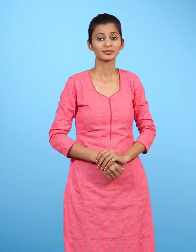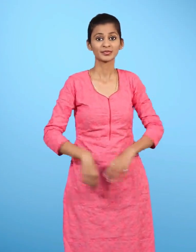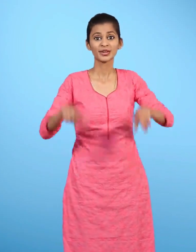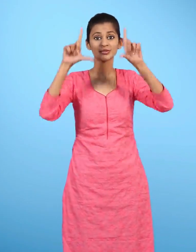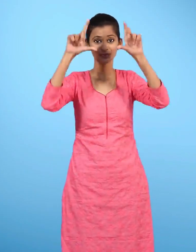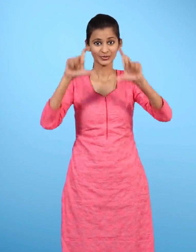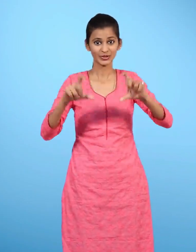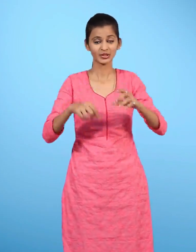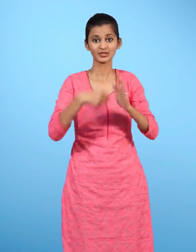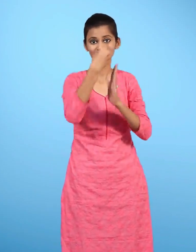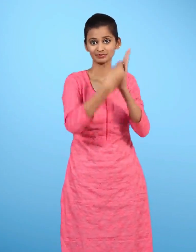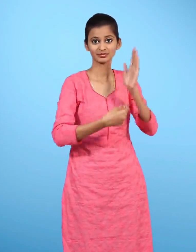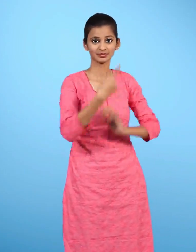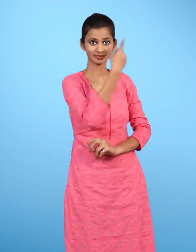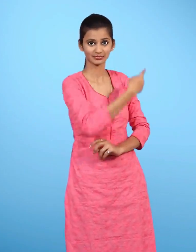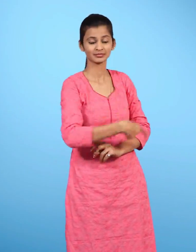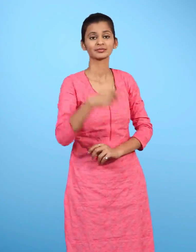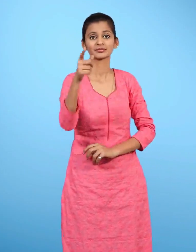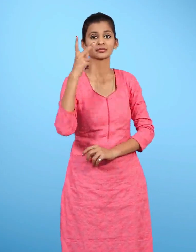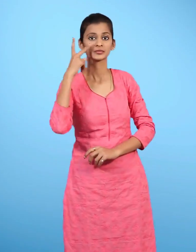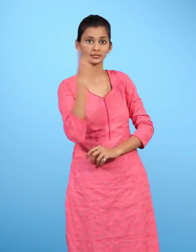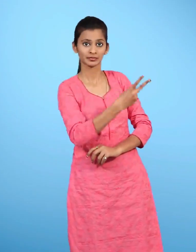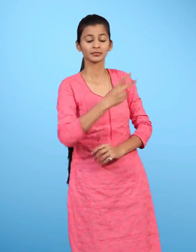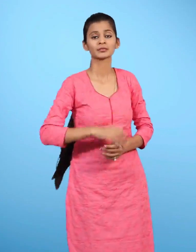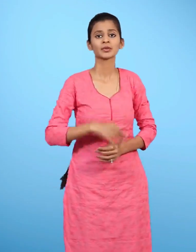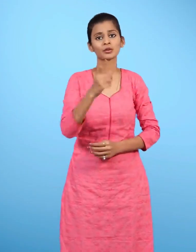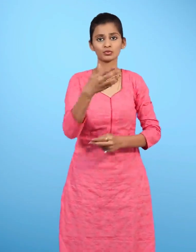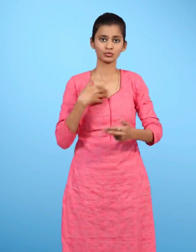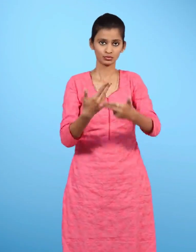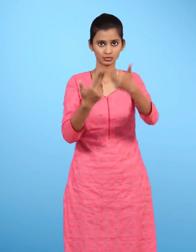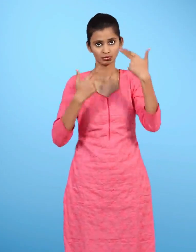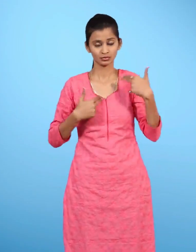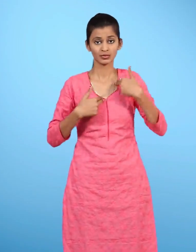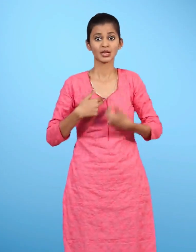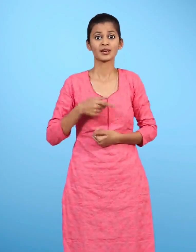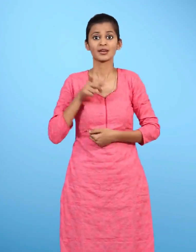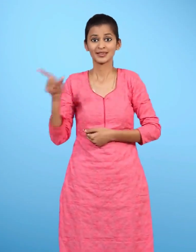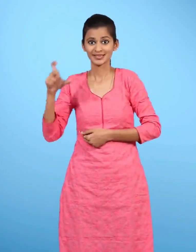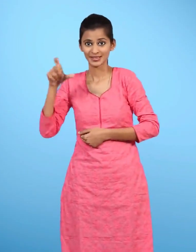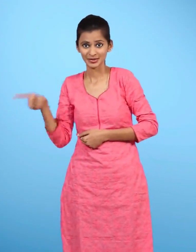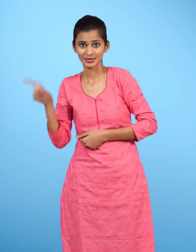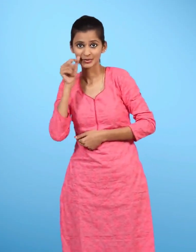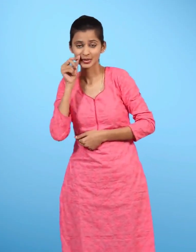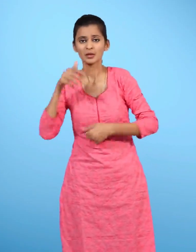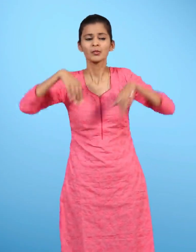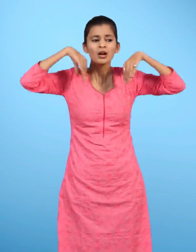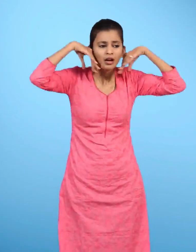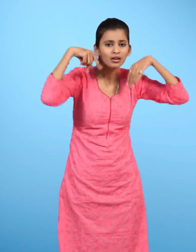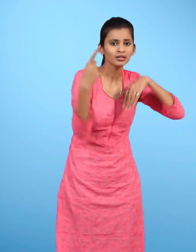चित्रों को देखो और बताओ चन्दू अपने गधे के लिए क्या क्या